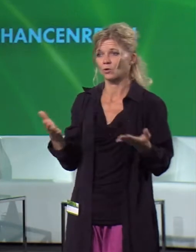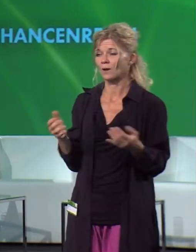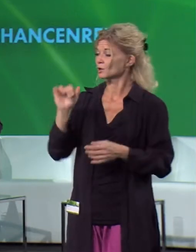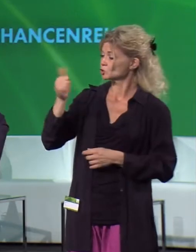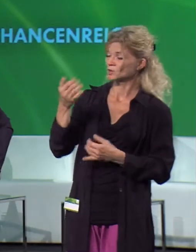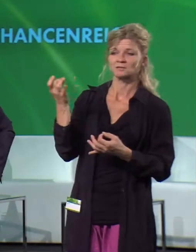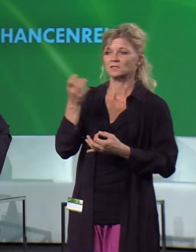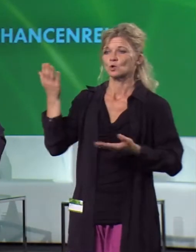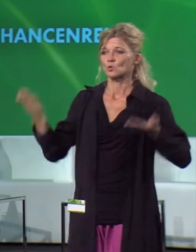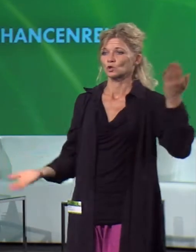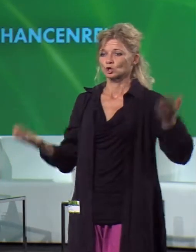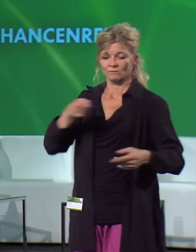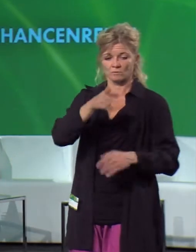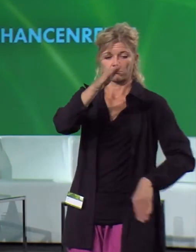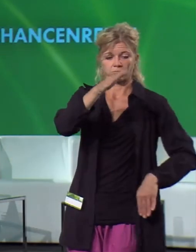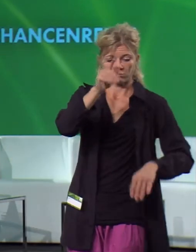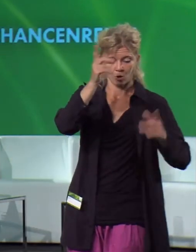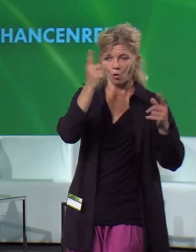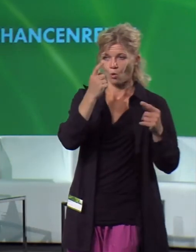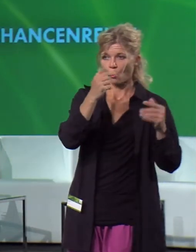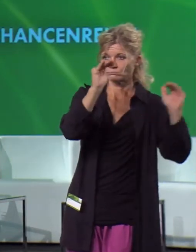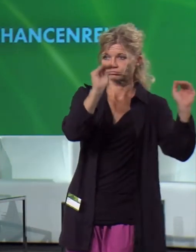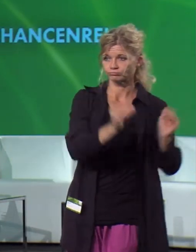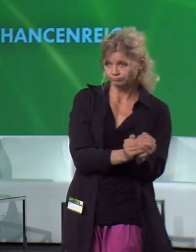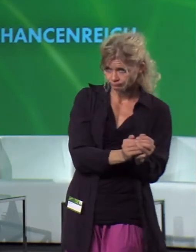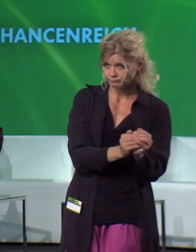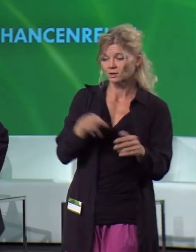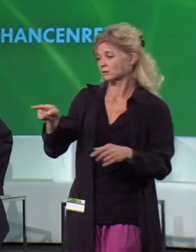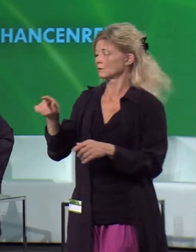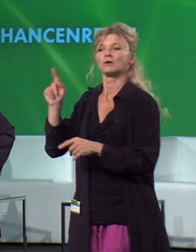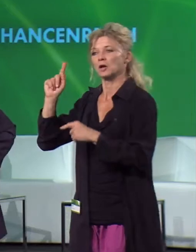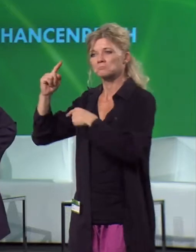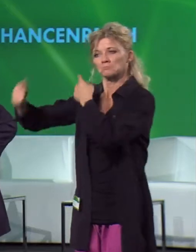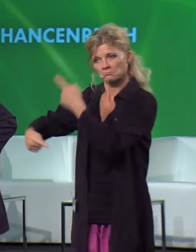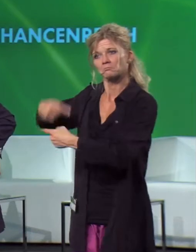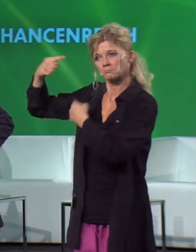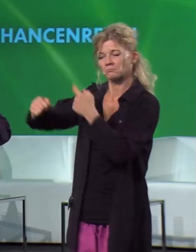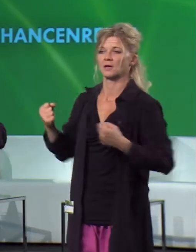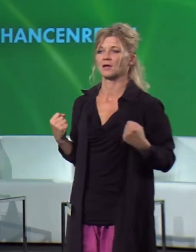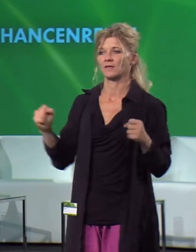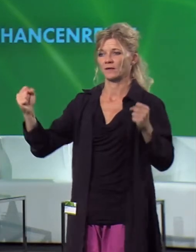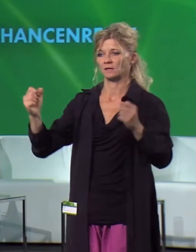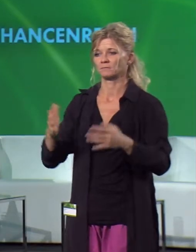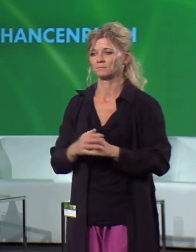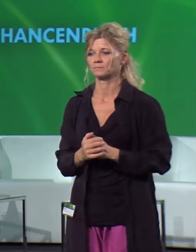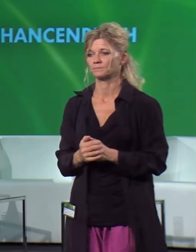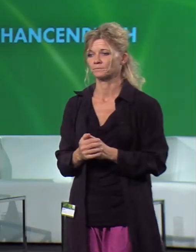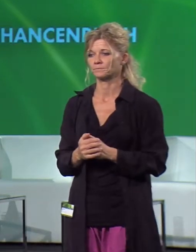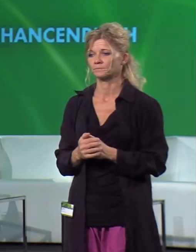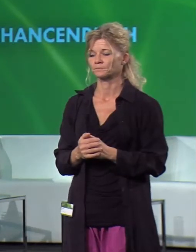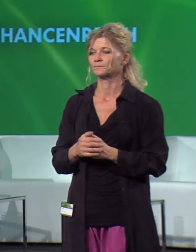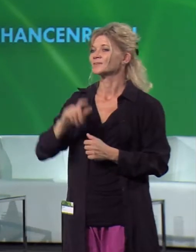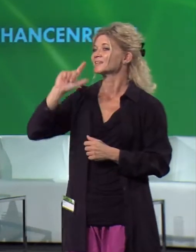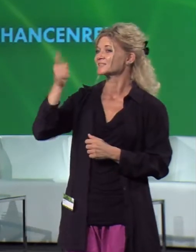Energien, als Grund für sich gesehen völlig ausreichend. Der zweite Unterschied, der ist der der